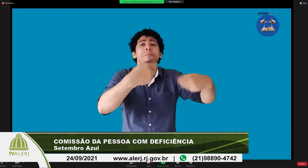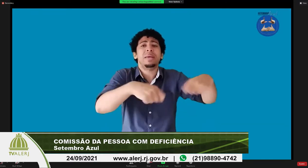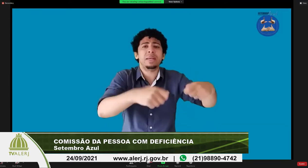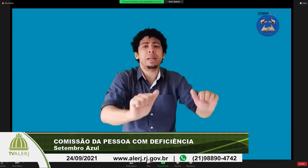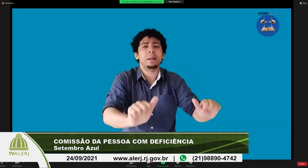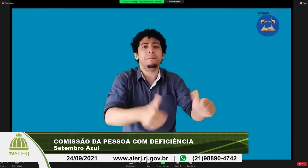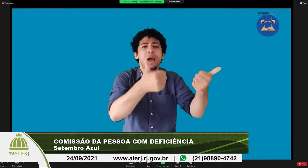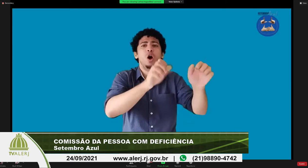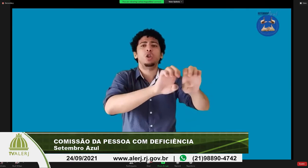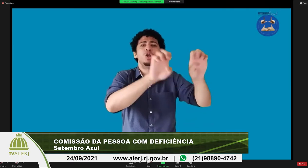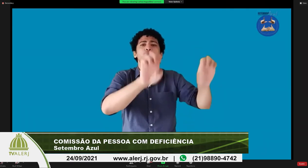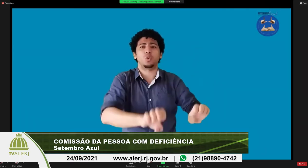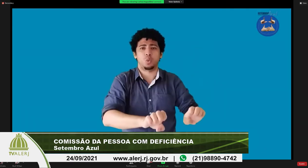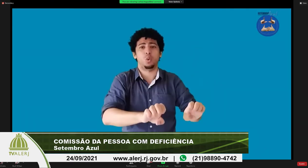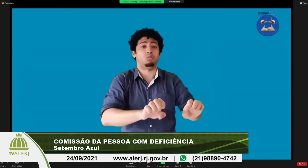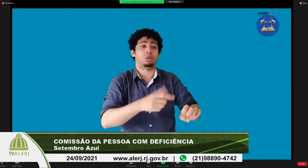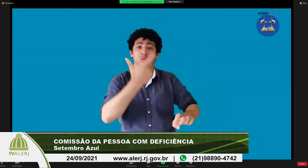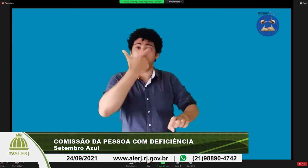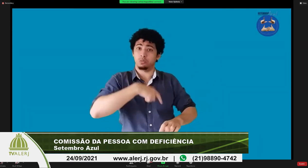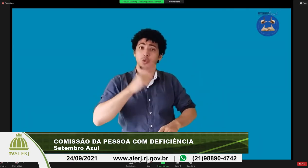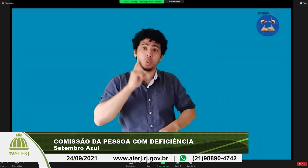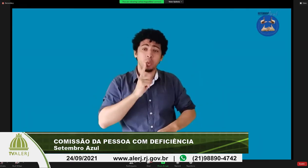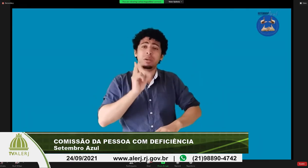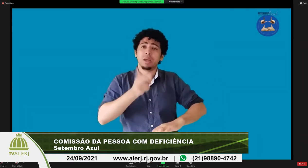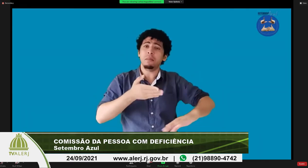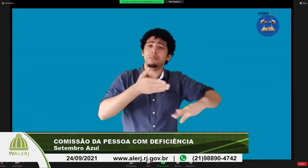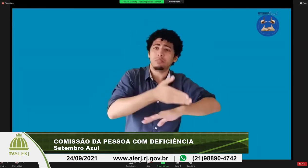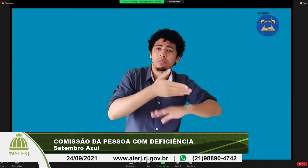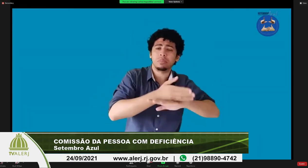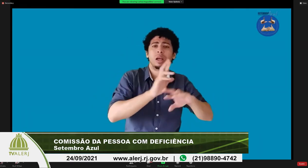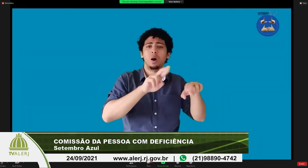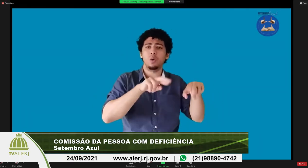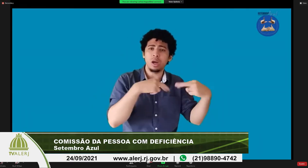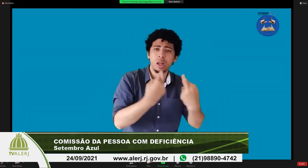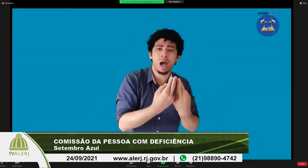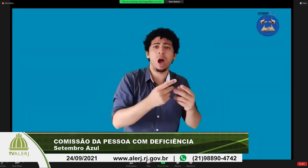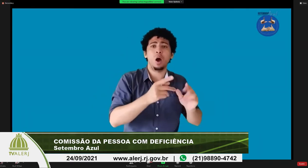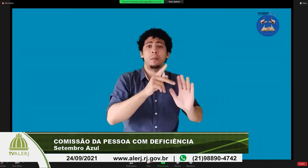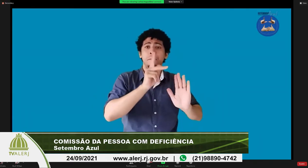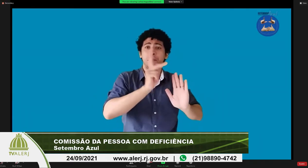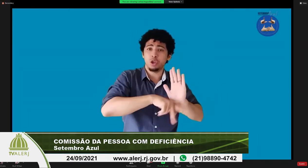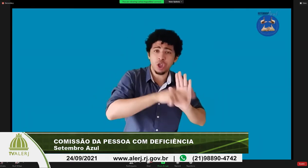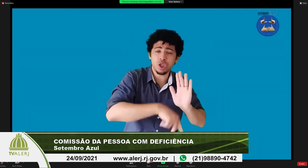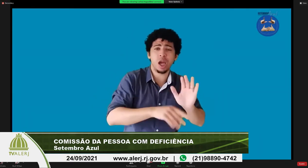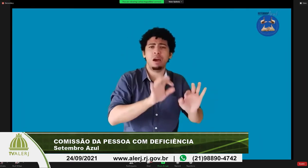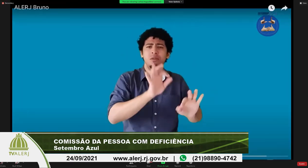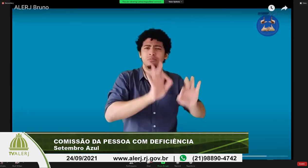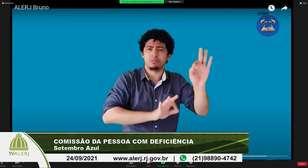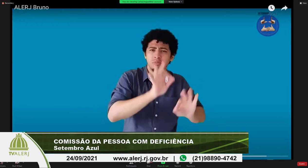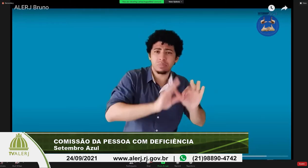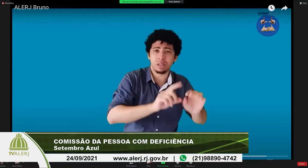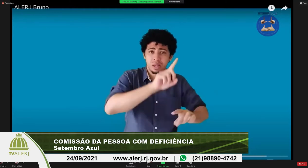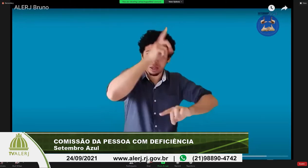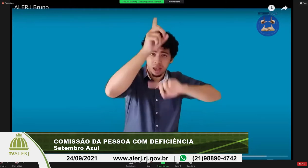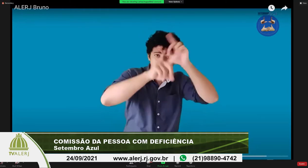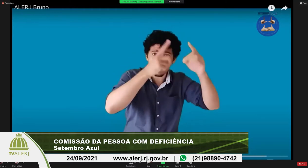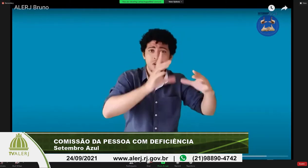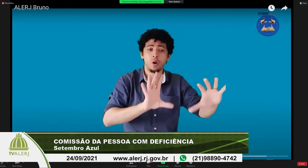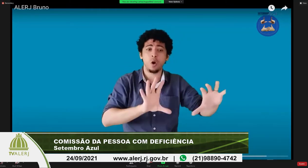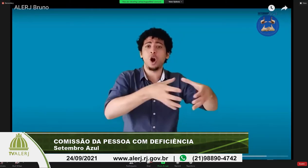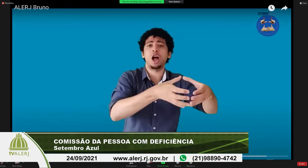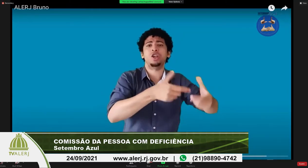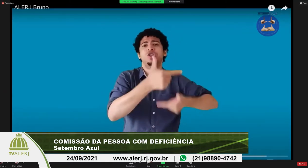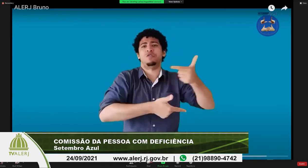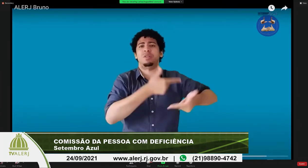a outras instituições a outros projetos para que essas estruturas ligadas à comunidade surda possam resolver de verdade que esse